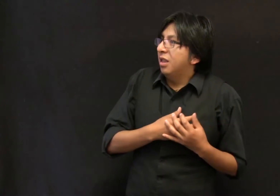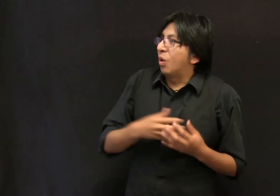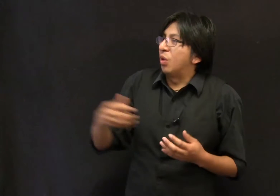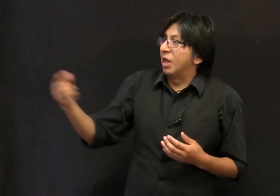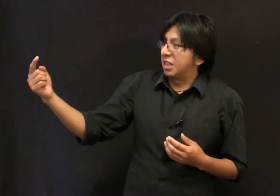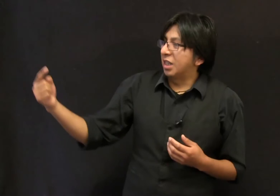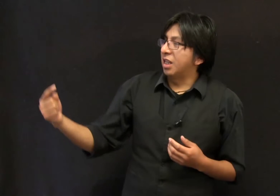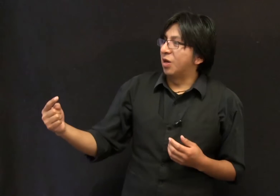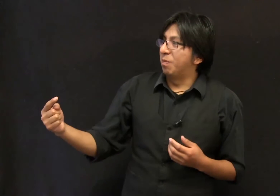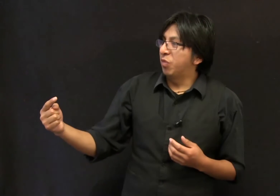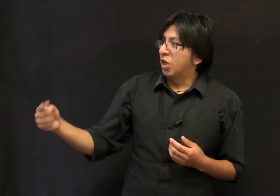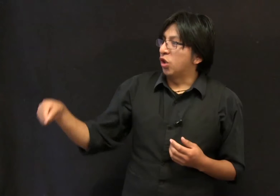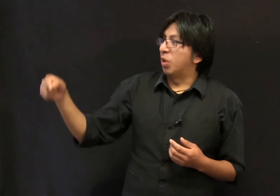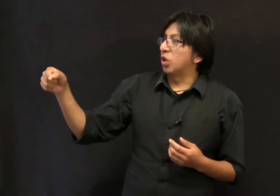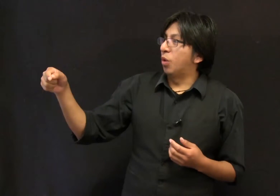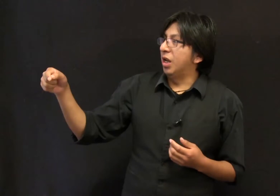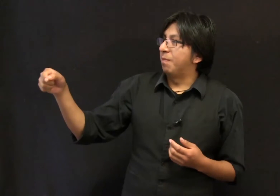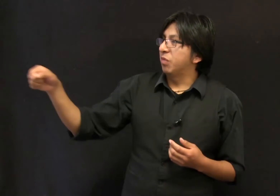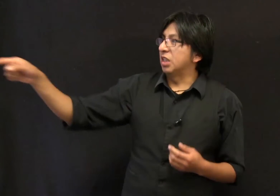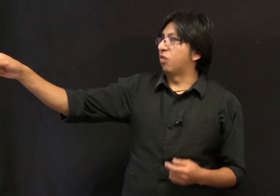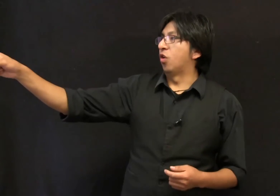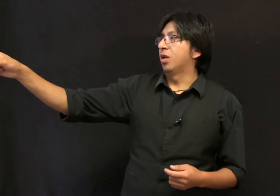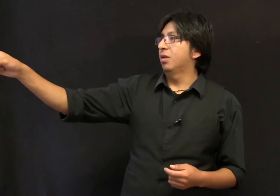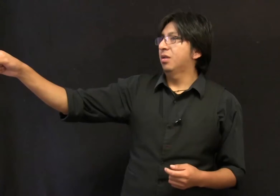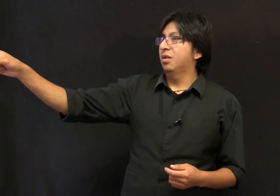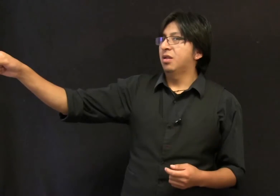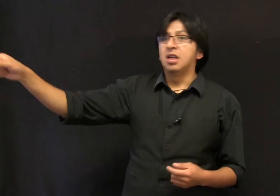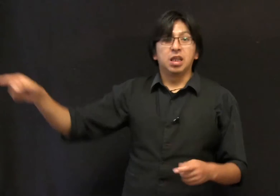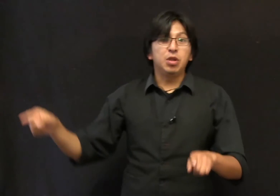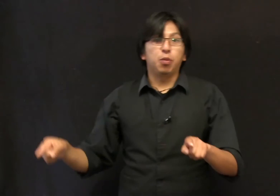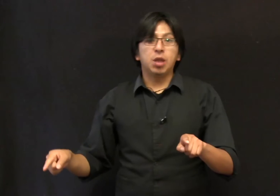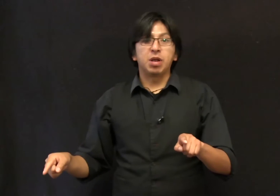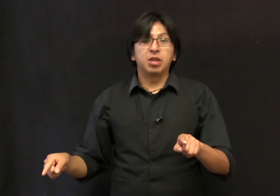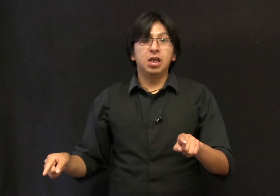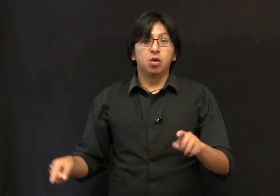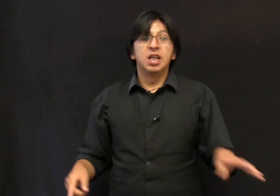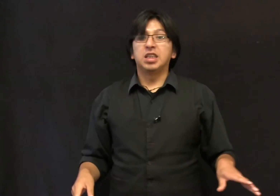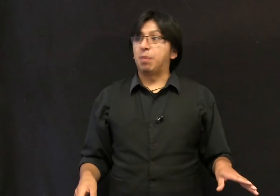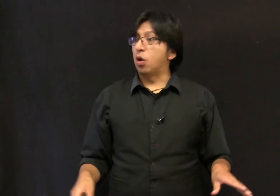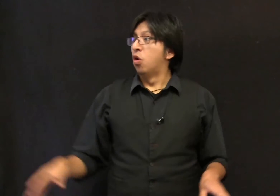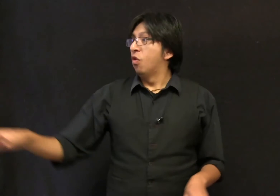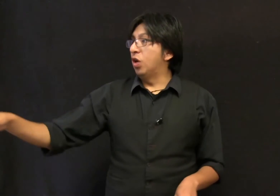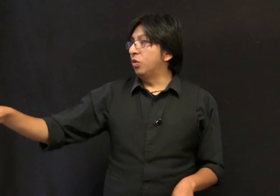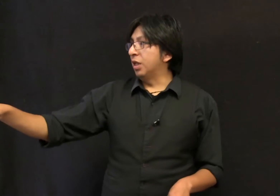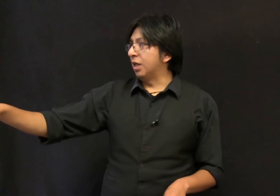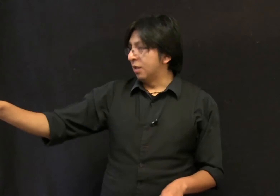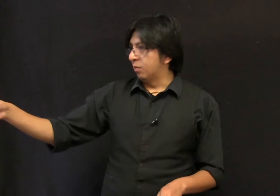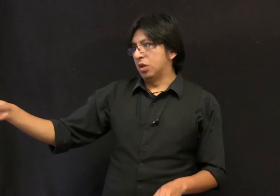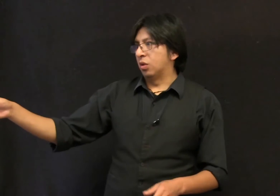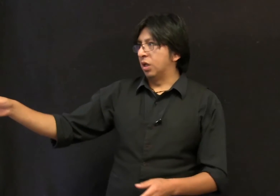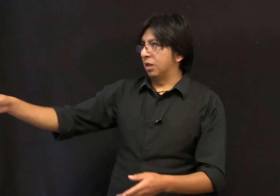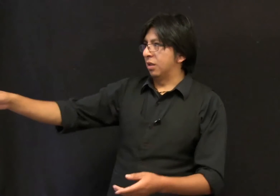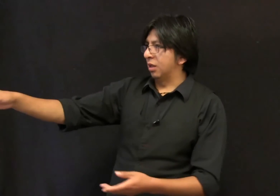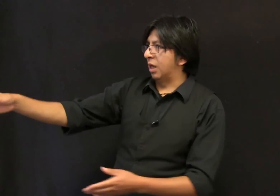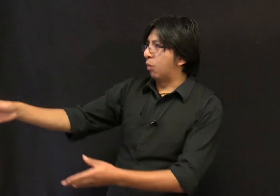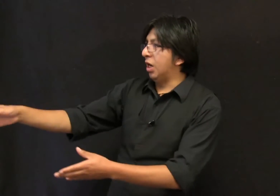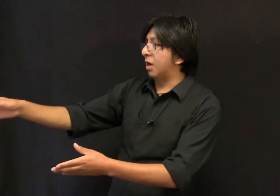Cuando la chica llegó, tomó a su abuela y se fue. David no podía permitirlo, se paró, fue donde, bueno, la abuela,